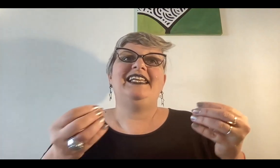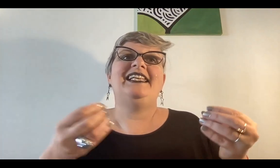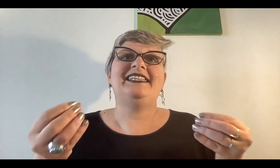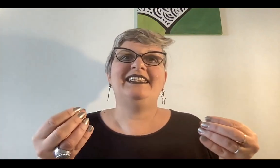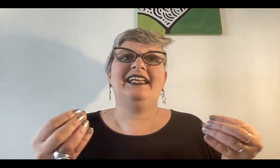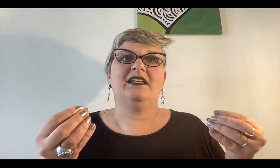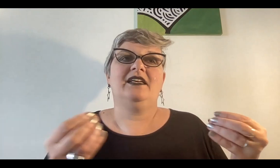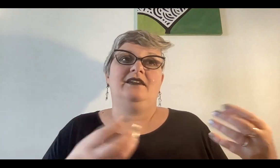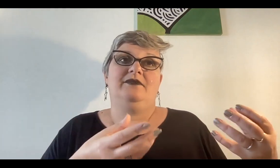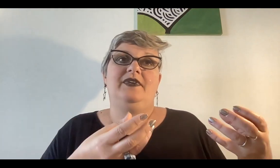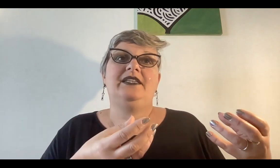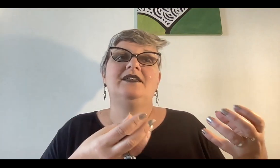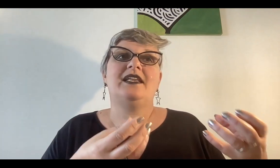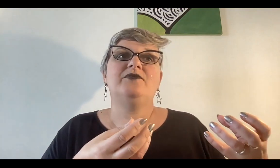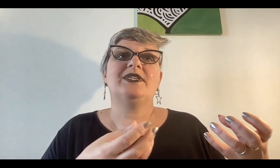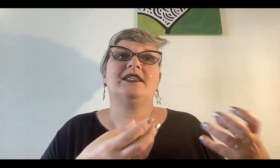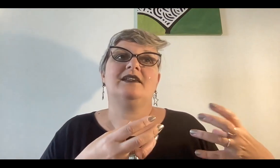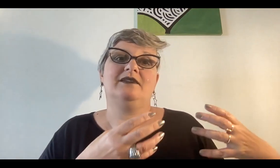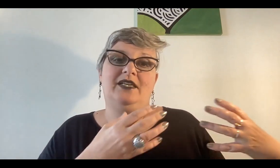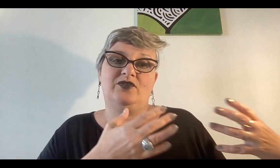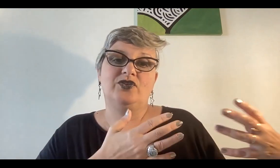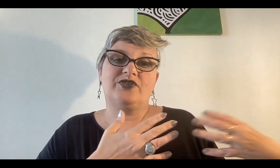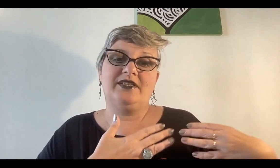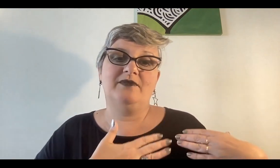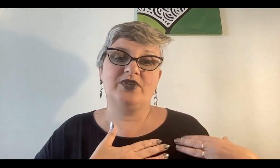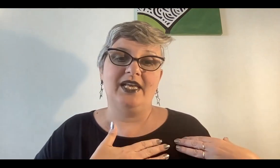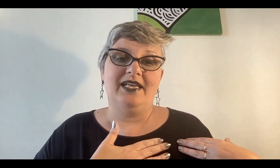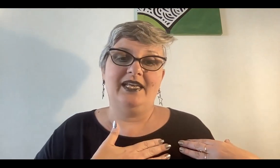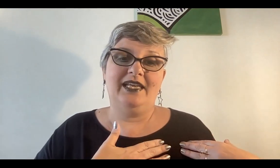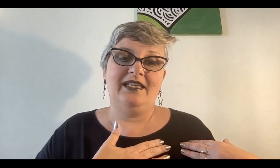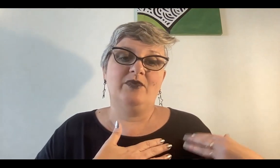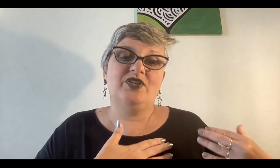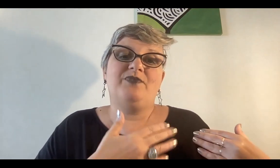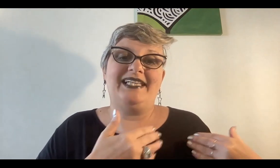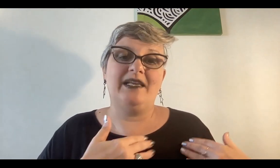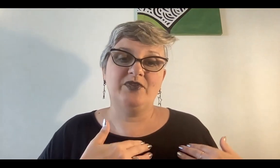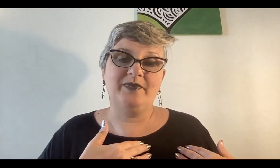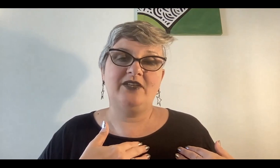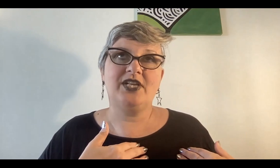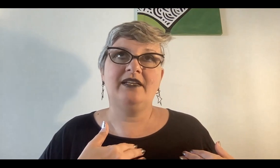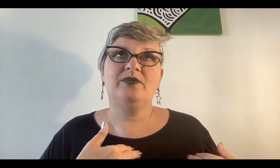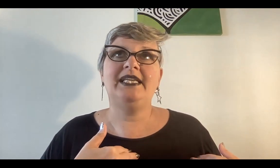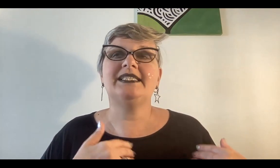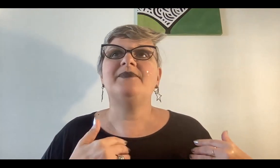entender que estas eran fuerzas que nosotros parecíamos sometidos a la naturaleza,